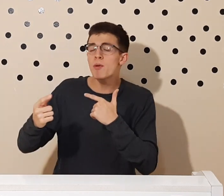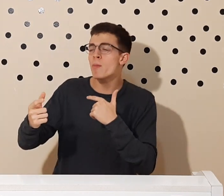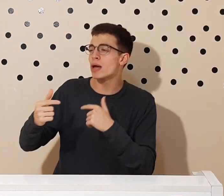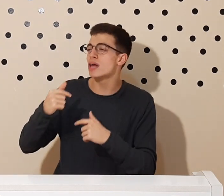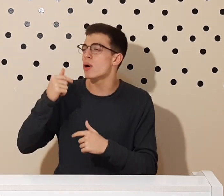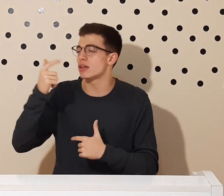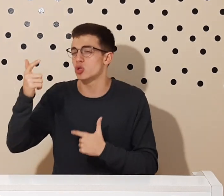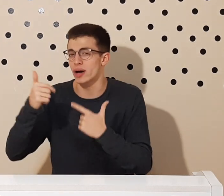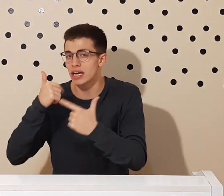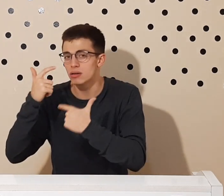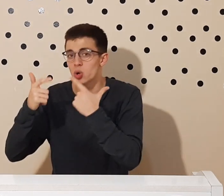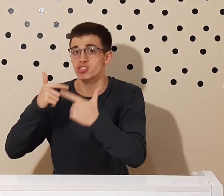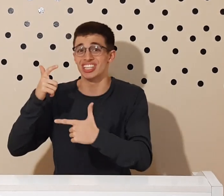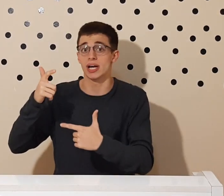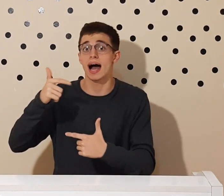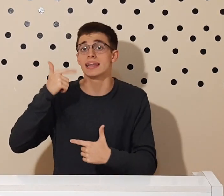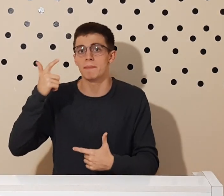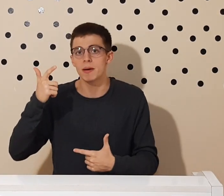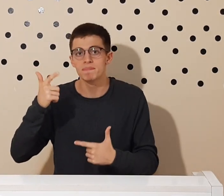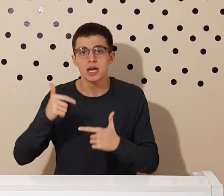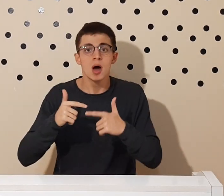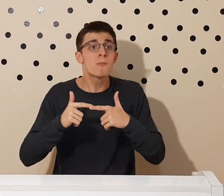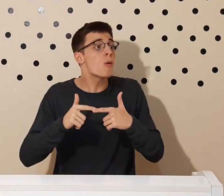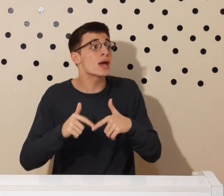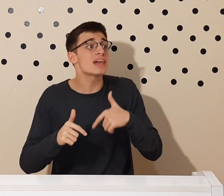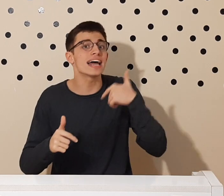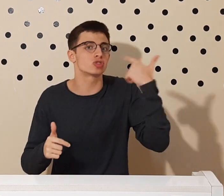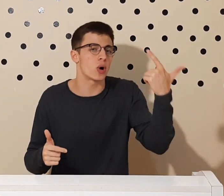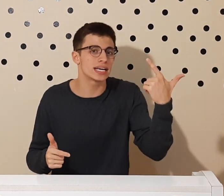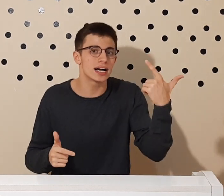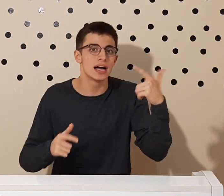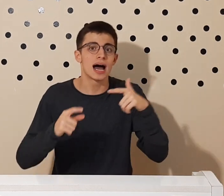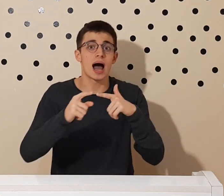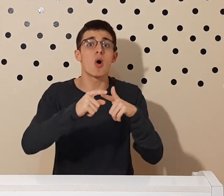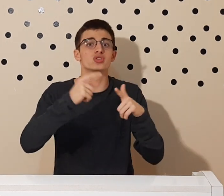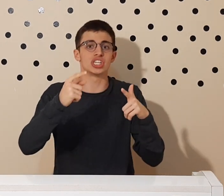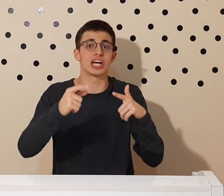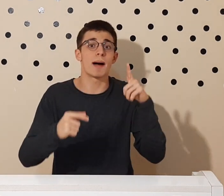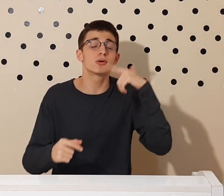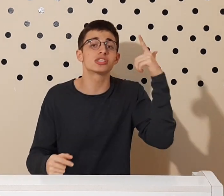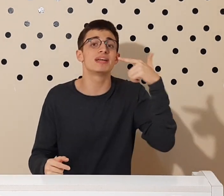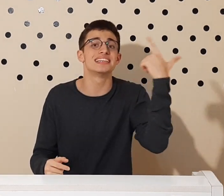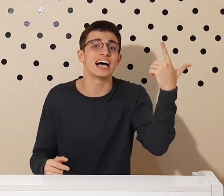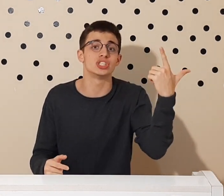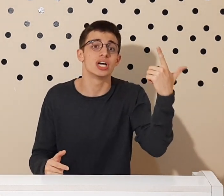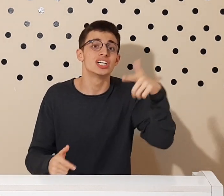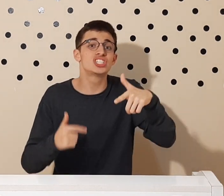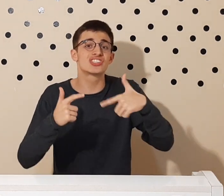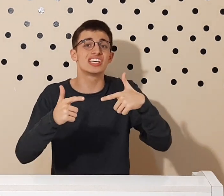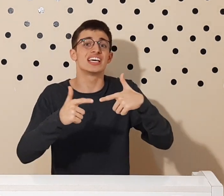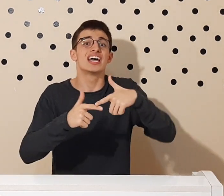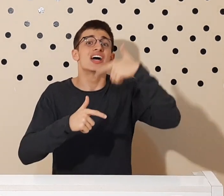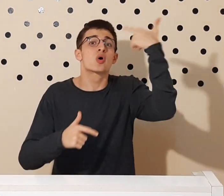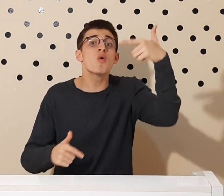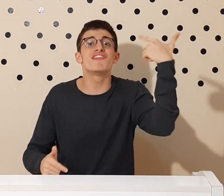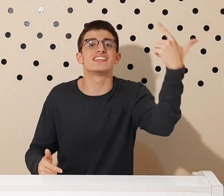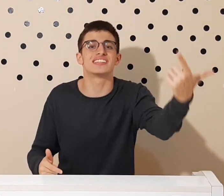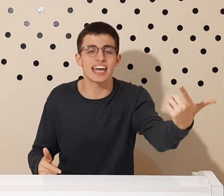por meio da oratória, ou seja, a lábia, por meio da retórica, ou seja, a possibilidade de se convencer,